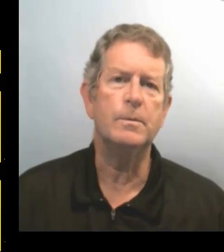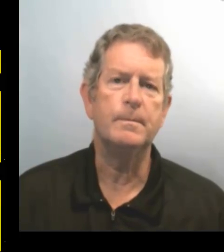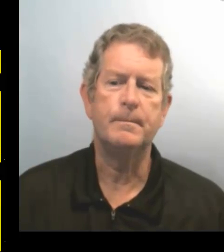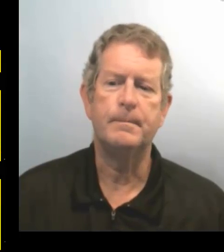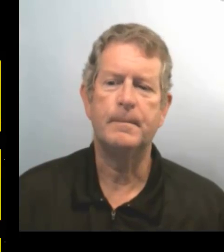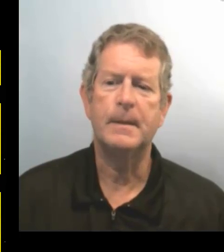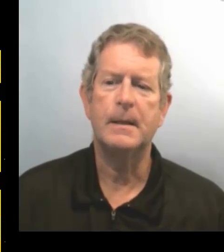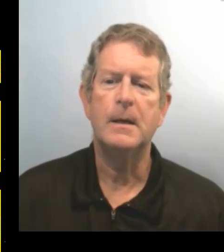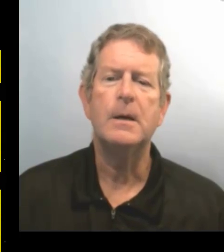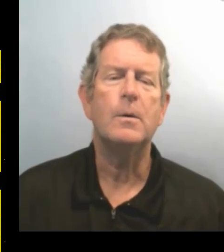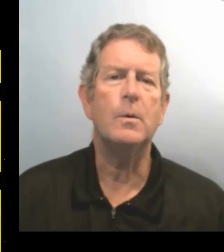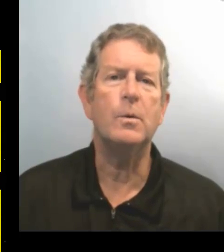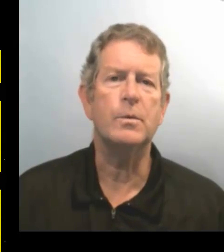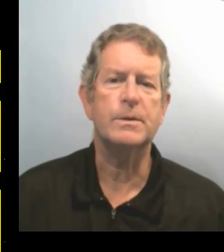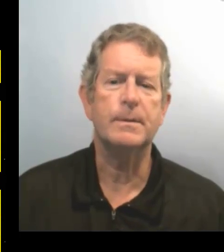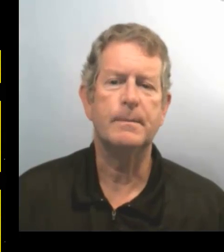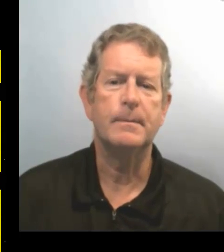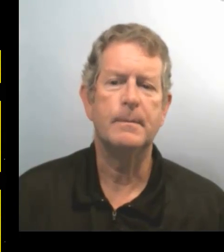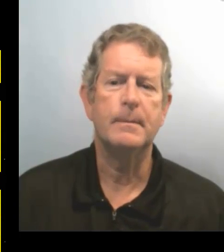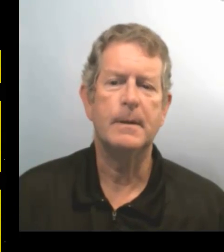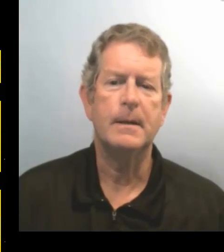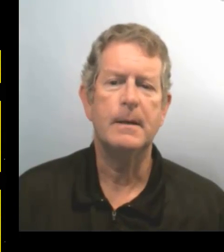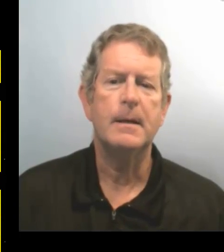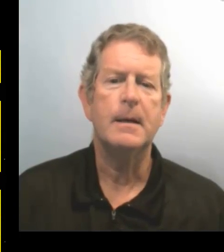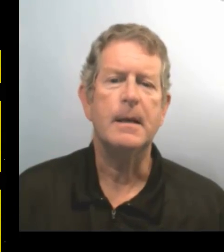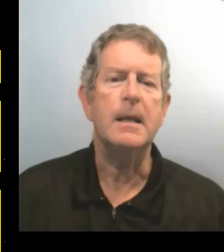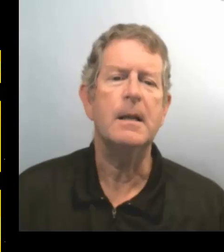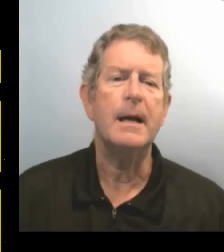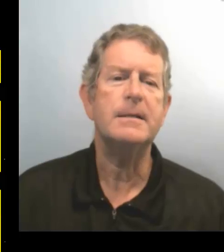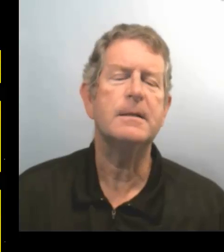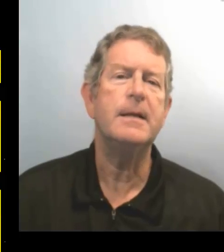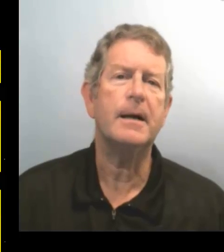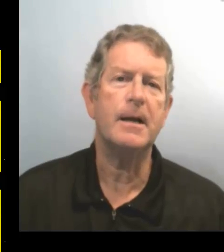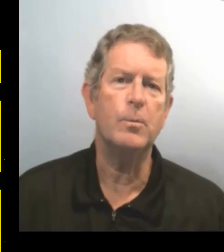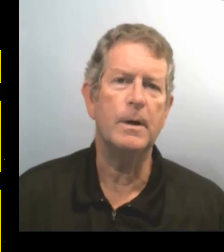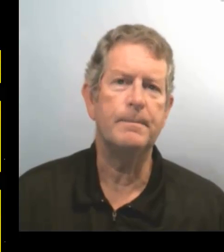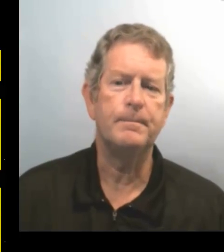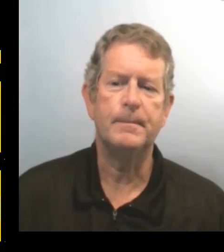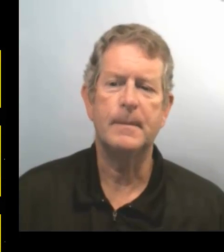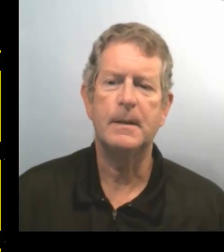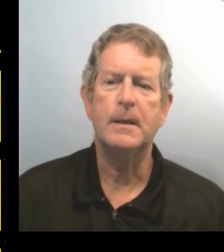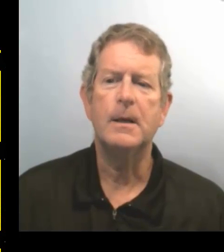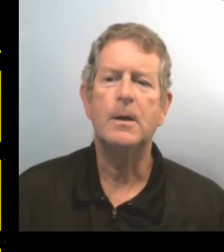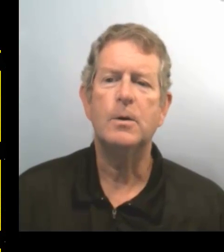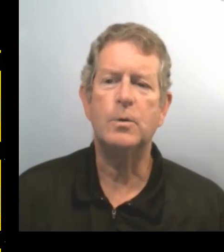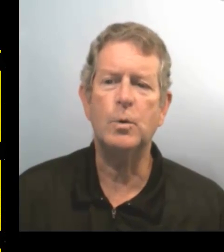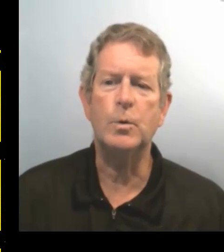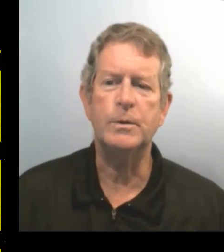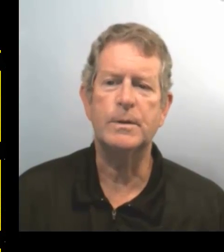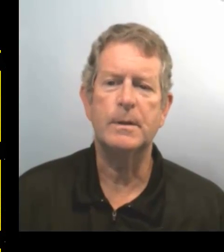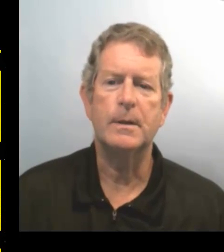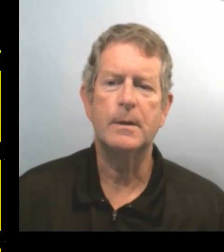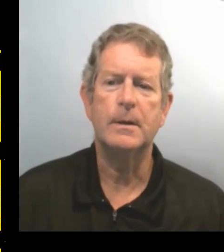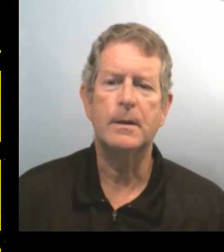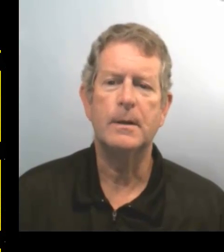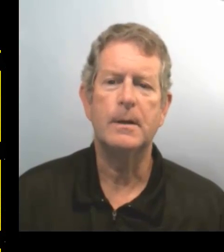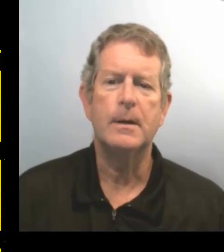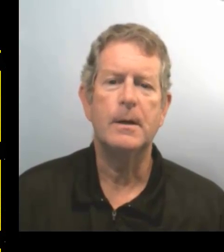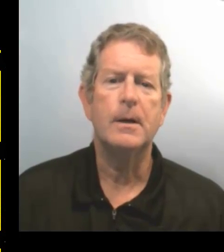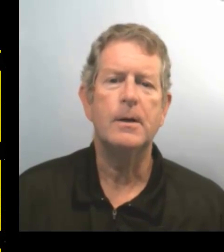avec nous. 11. Il reste derrière moi. 12.